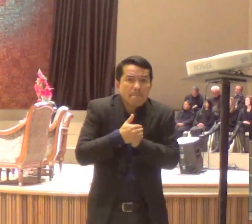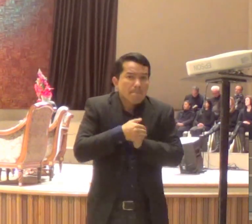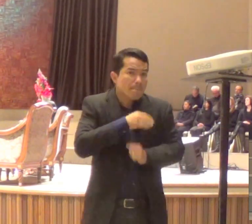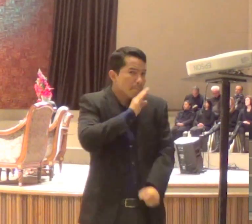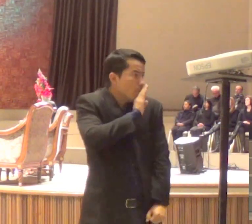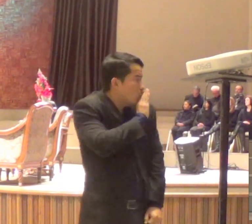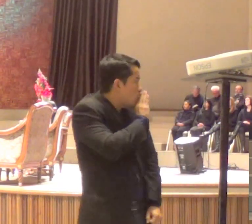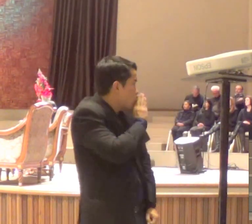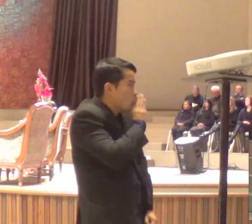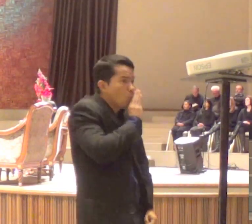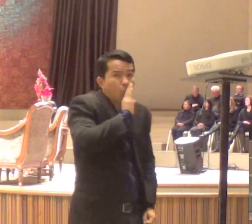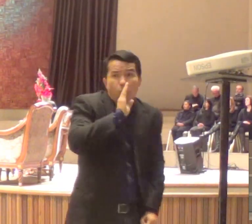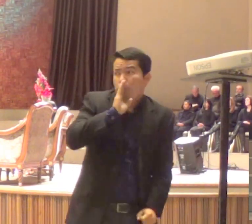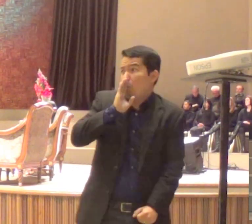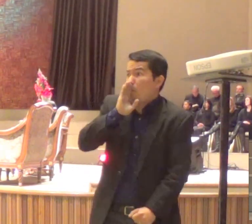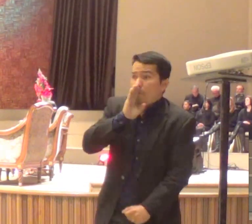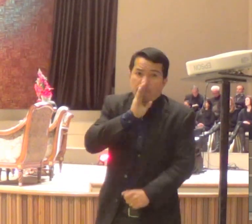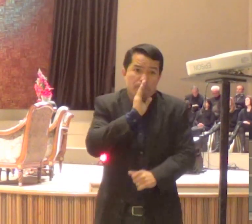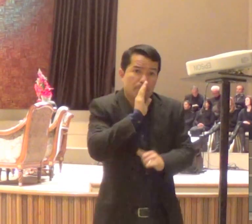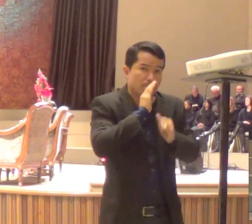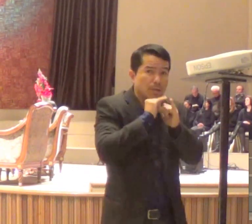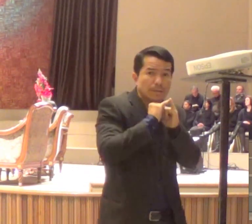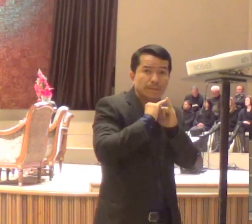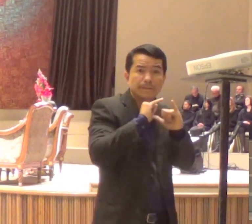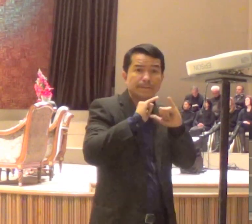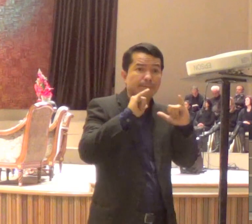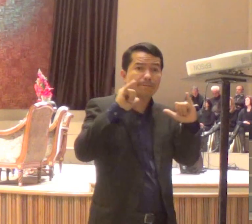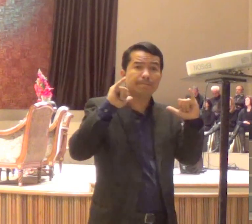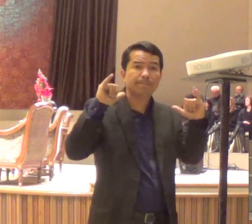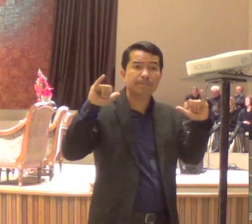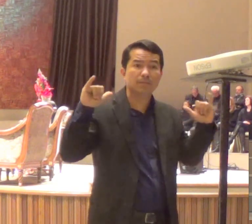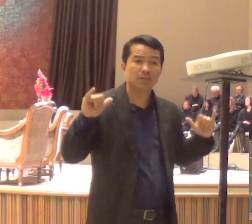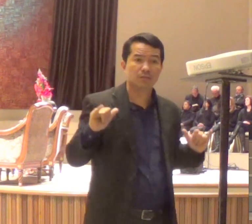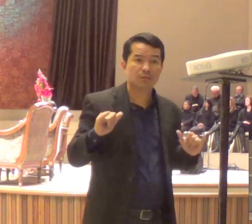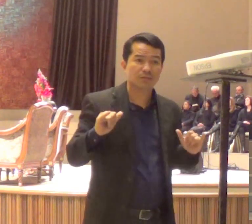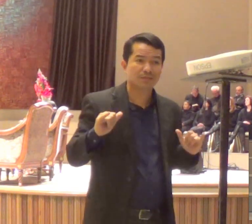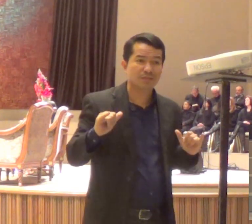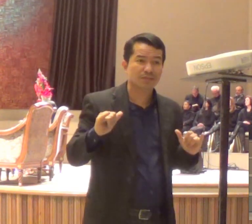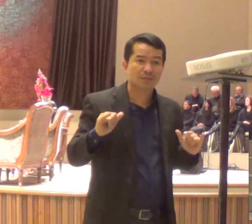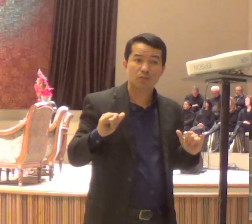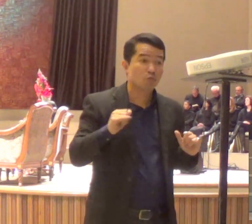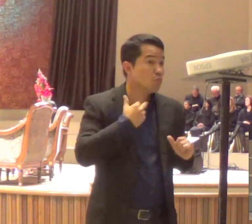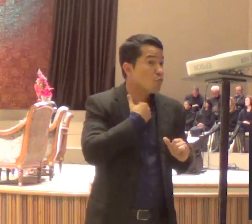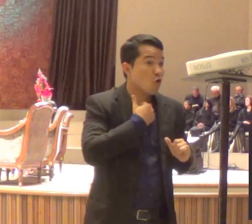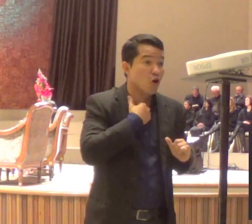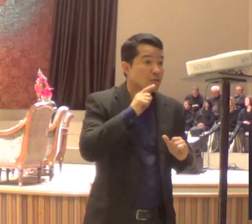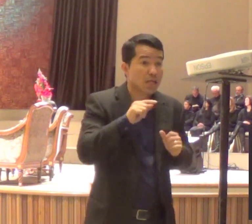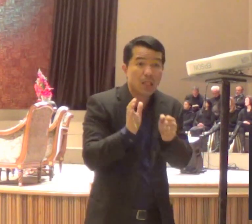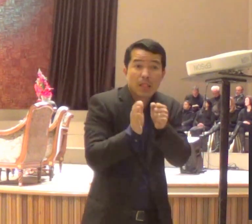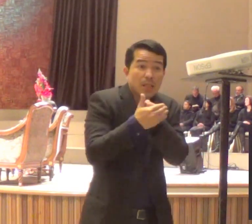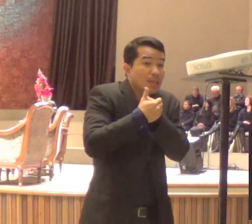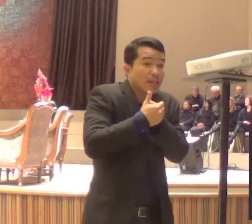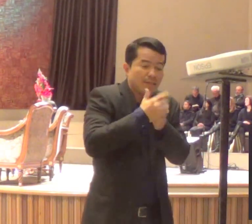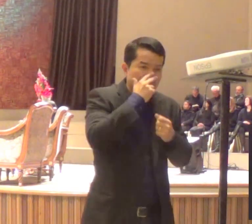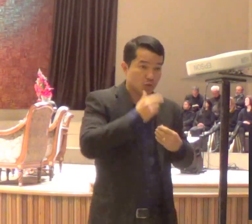Judas era um informante infiltrado, dentro do colegiado apostólico, para